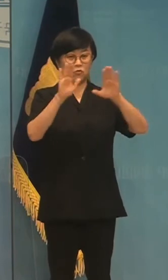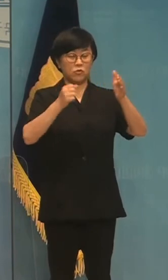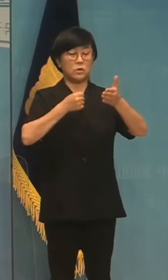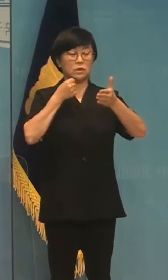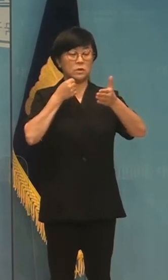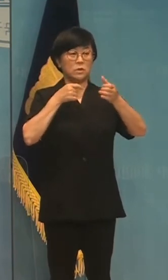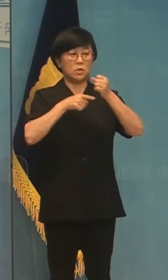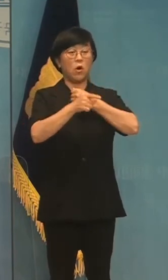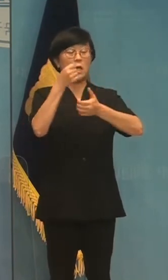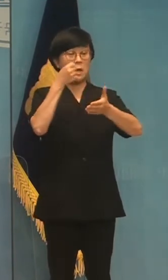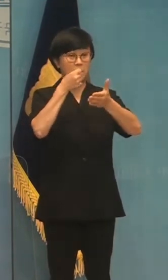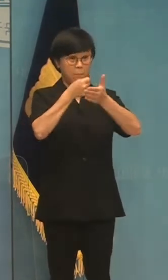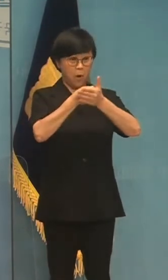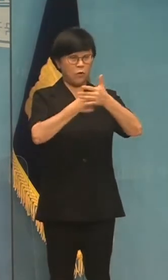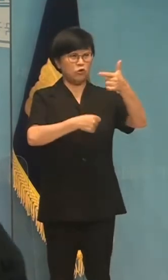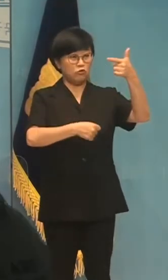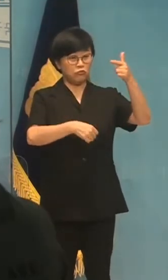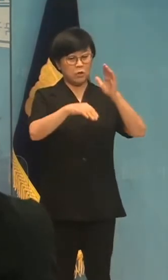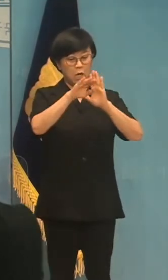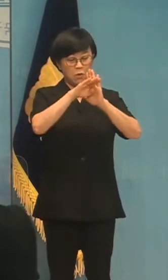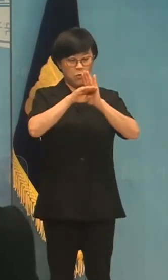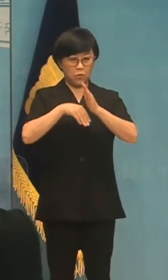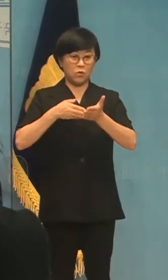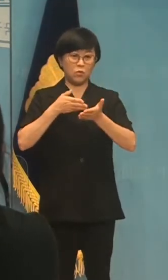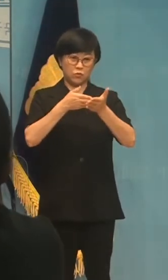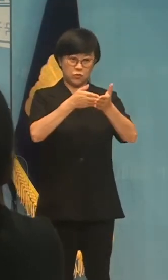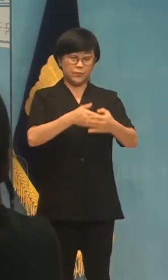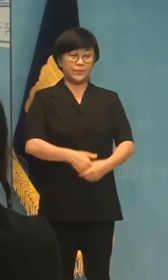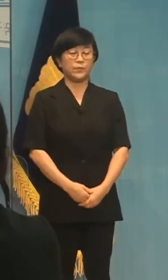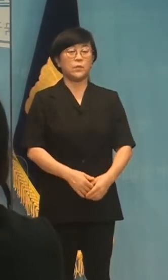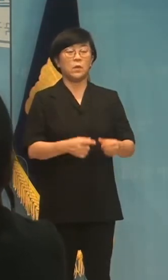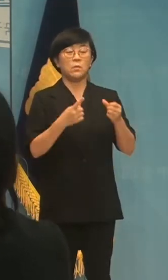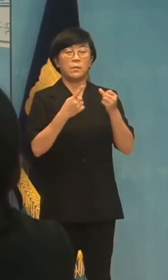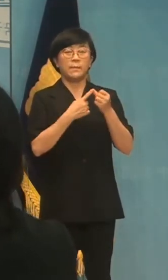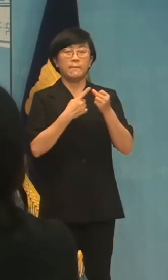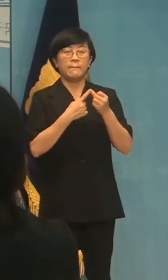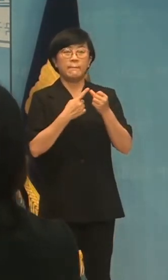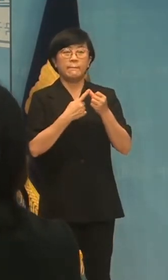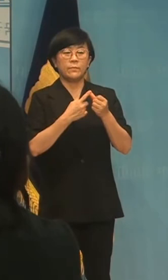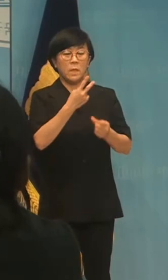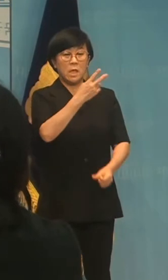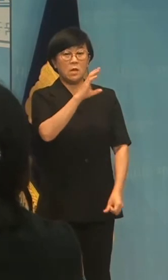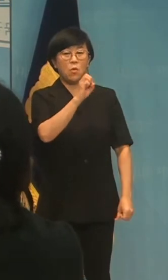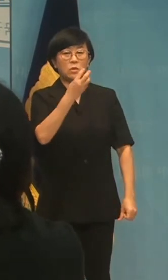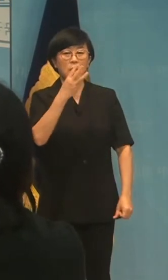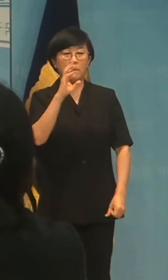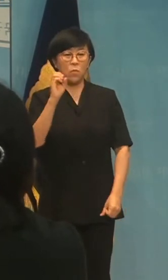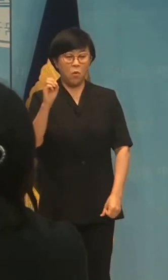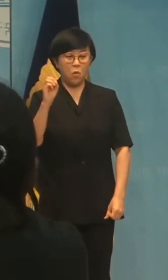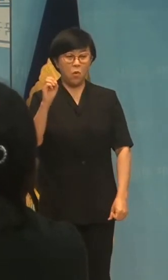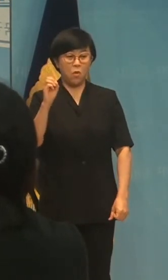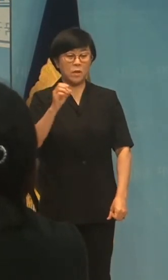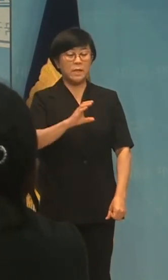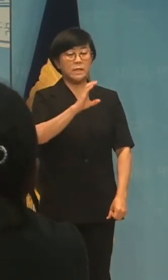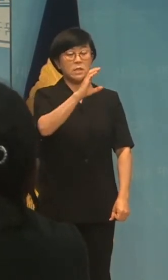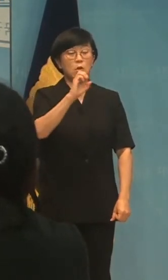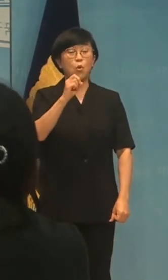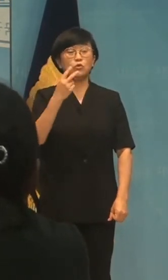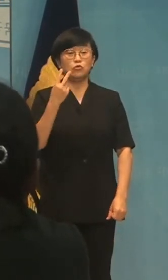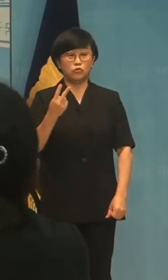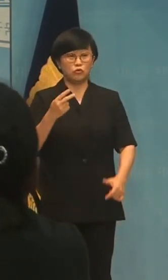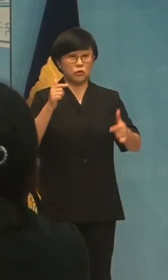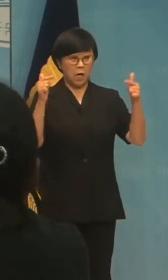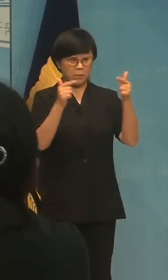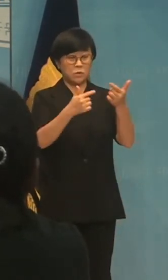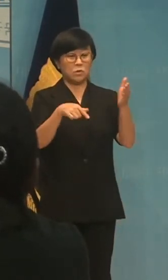아래와 같이 6대 요구안을 제안합니다. 첫째, 2030년 온실가스 감축 목표